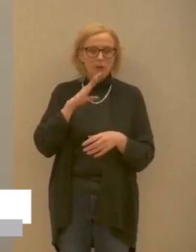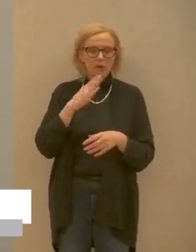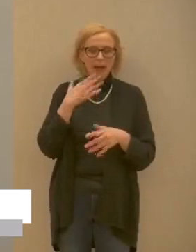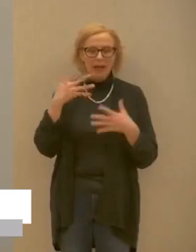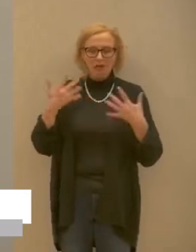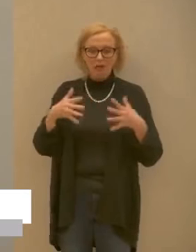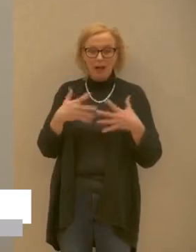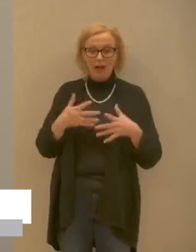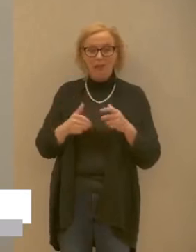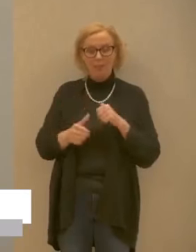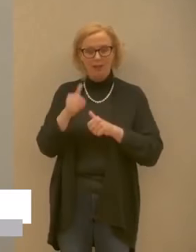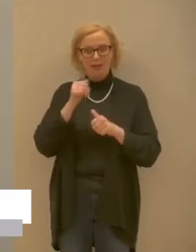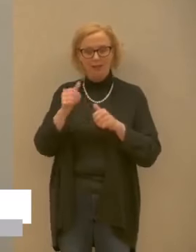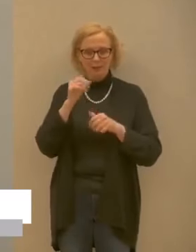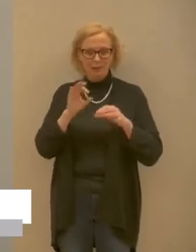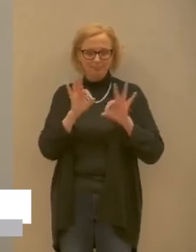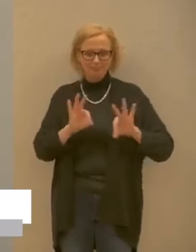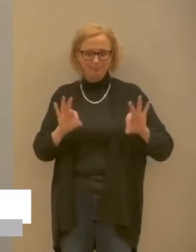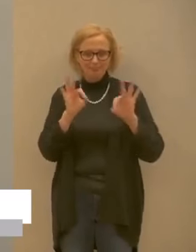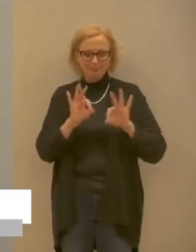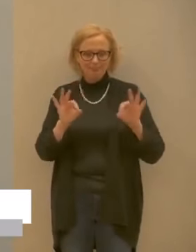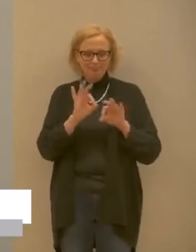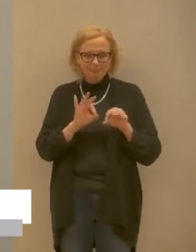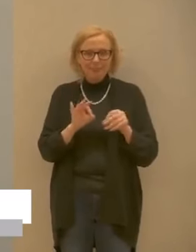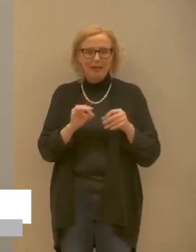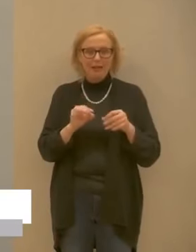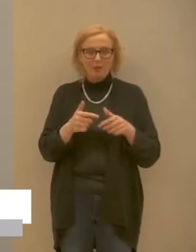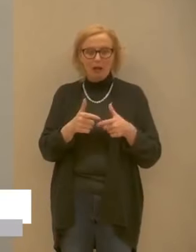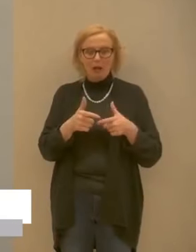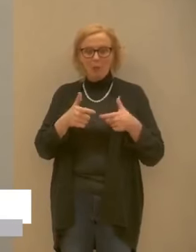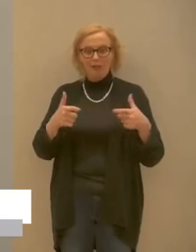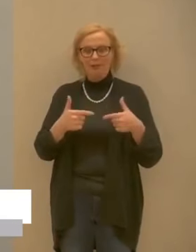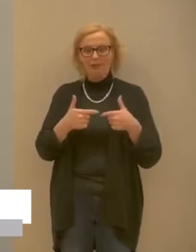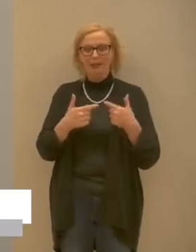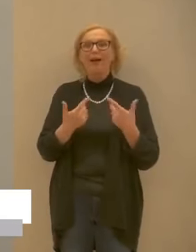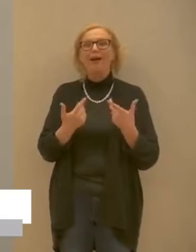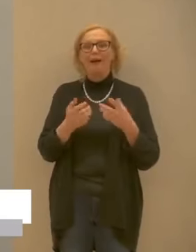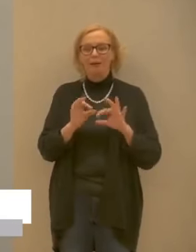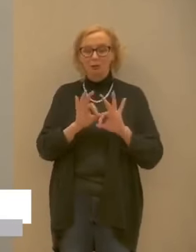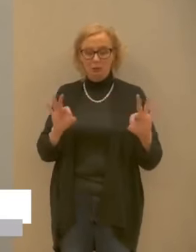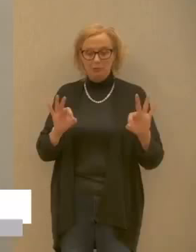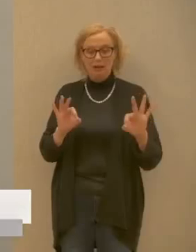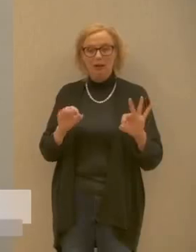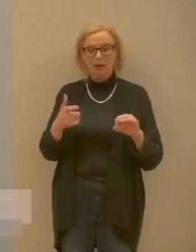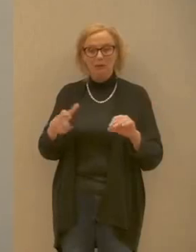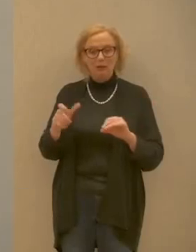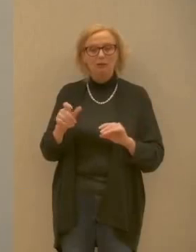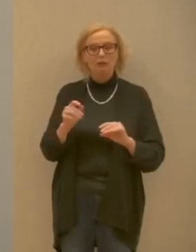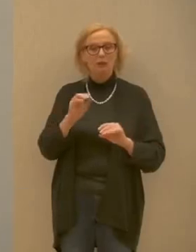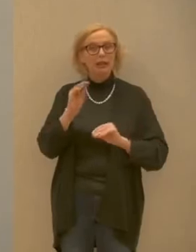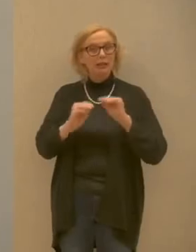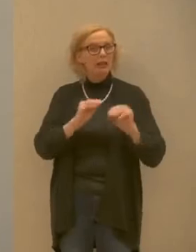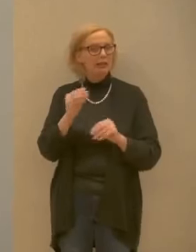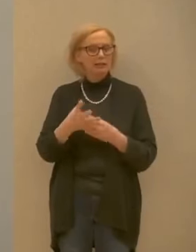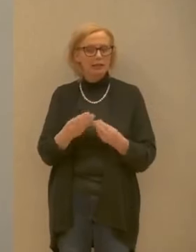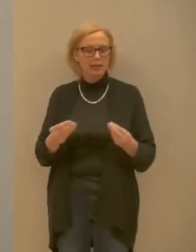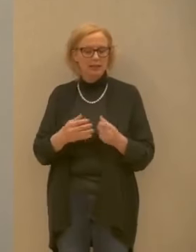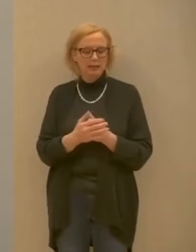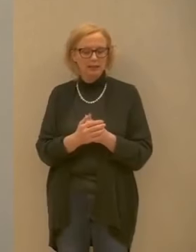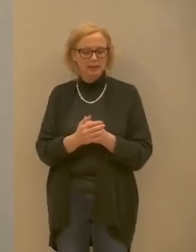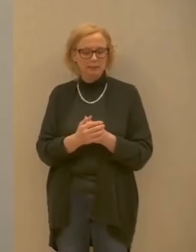nostra offerta perché come vedete la domanda è forte e noi dobbiamo essere pronti a garantire poi c'è